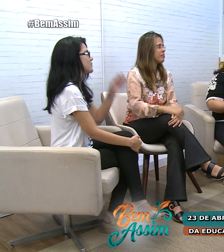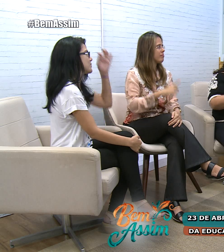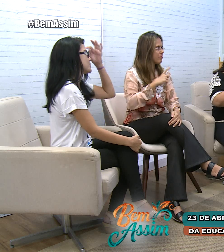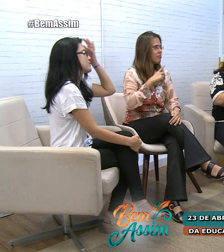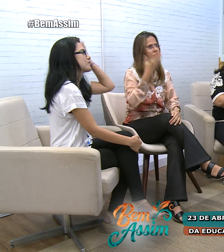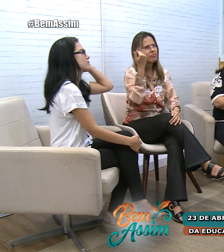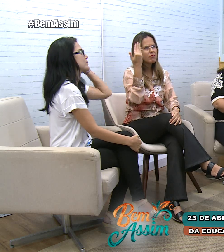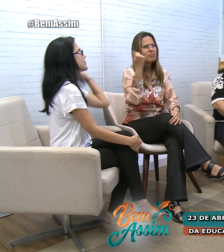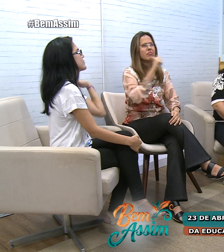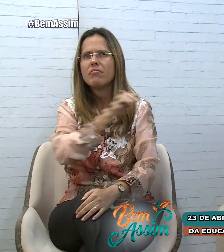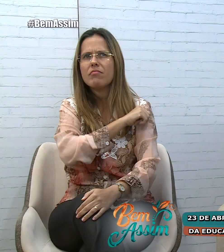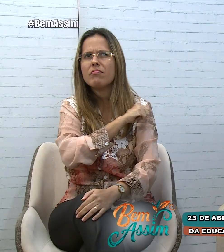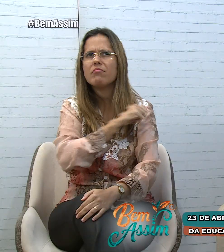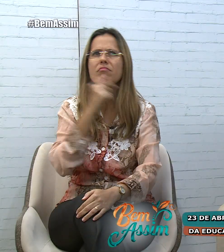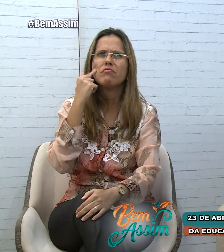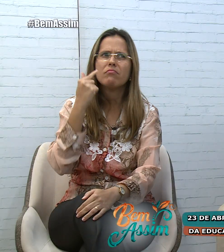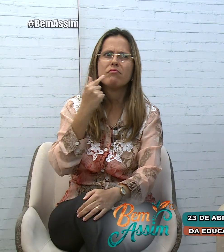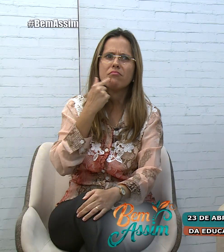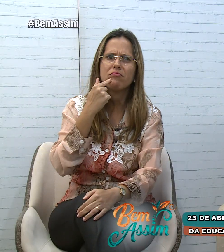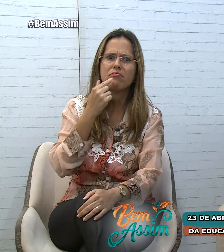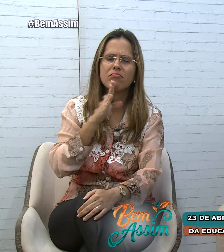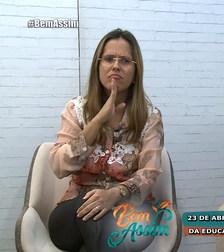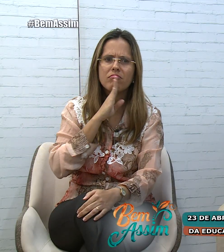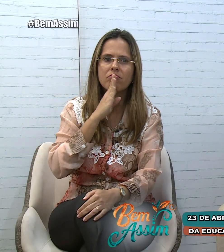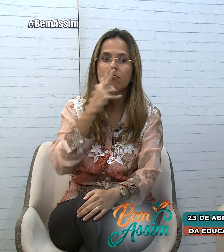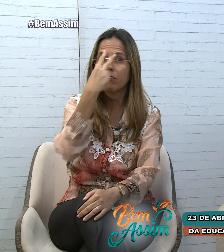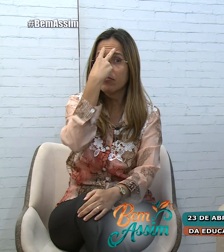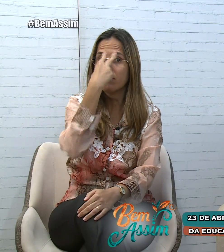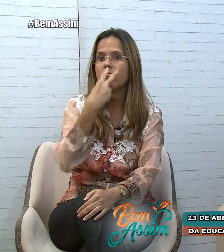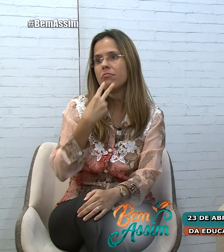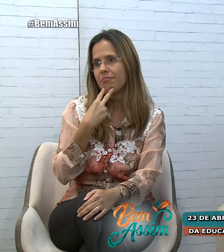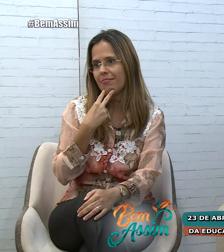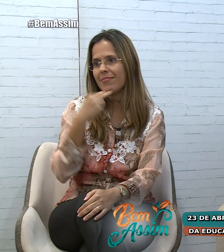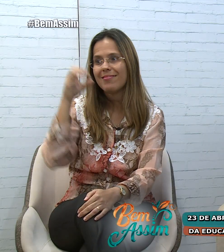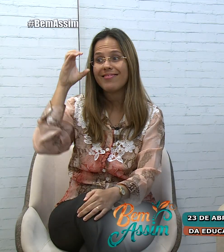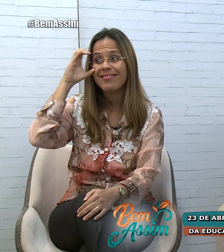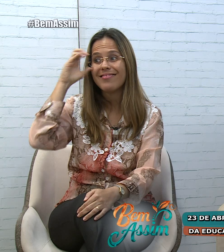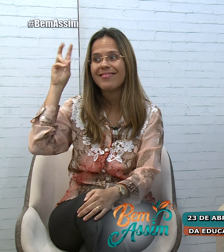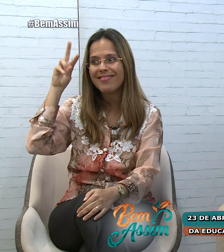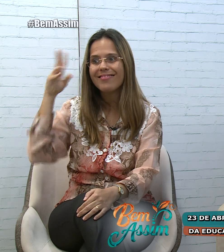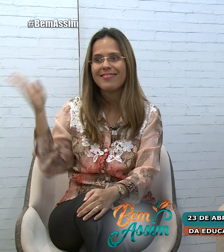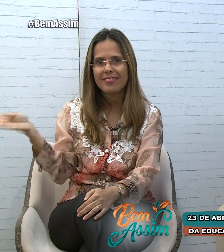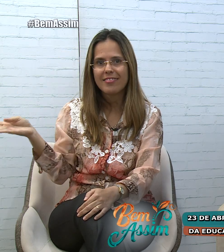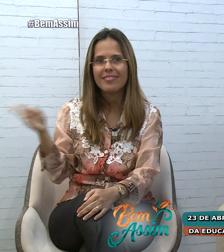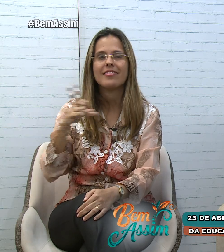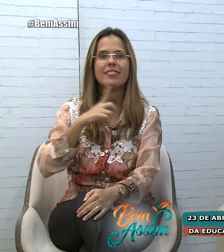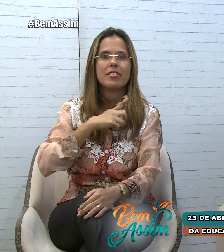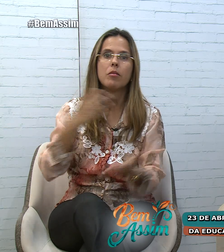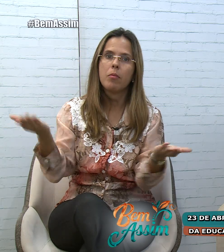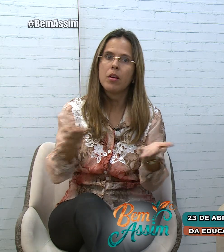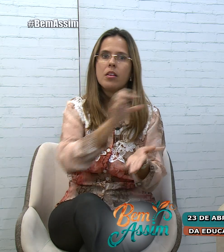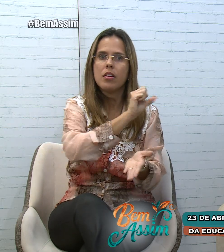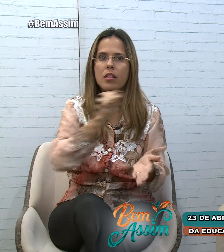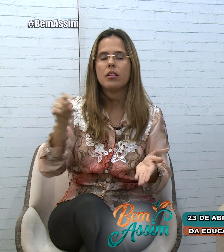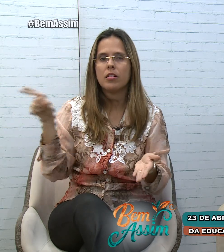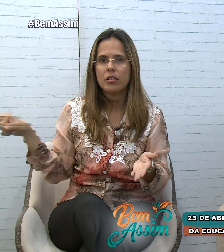outros alunos surdos, inclusive tivemos um aluno cego, mas na atualidade, nesse semestre, a gente só está com ela. Mas eu também atuo em outras